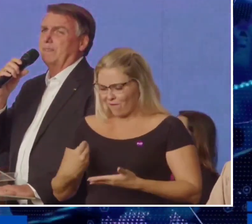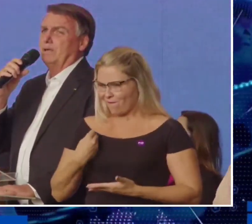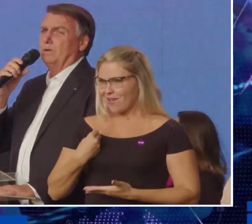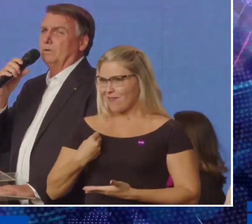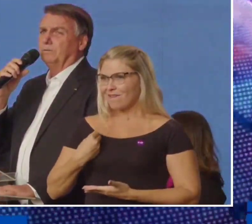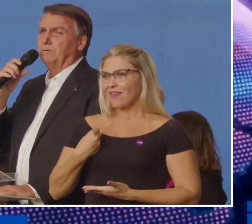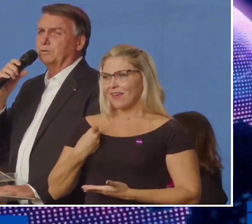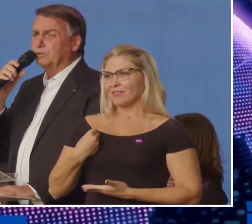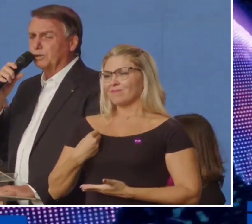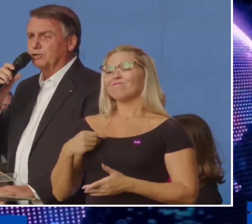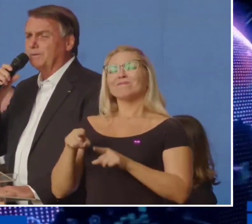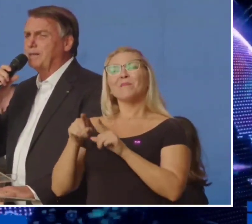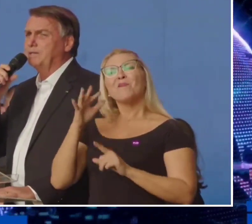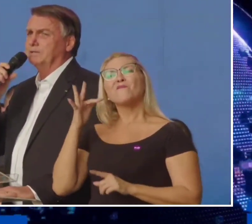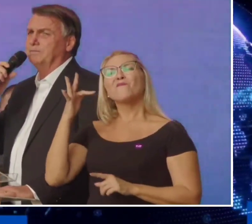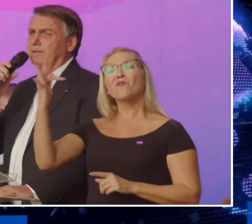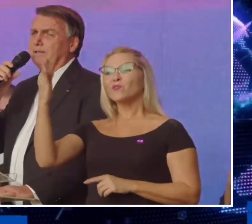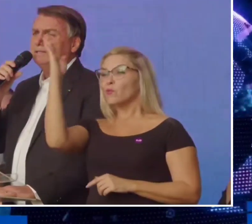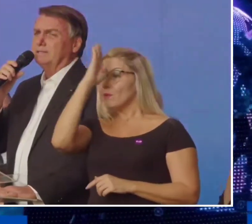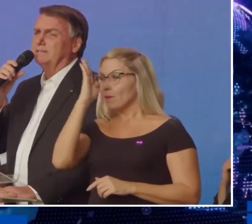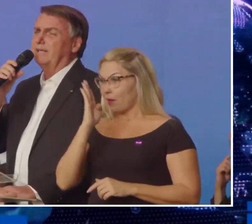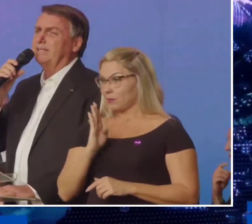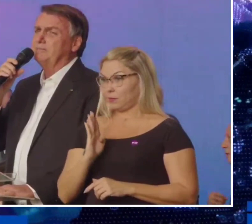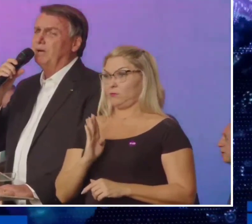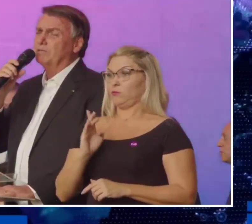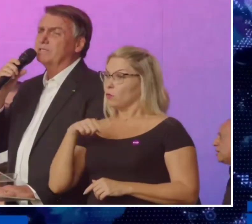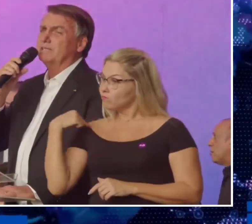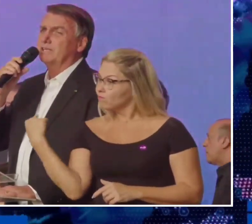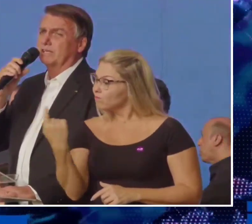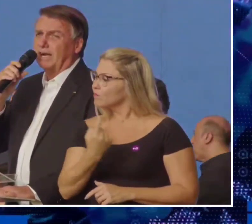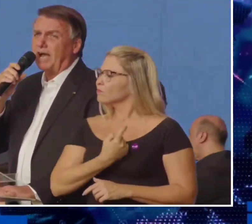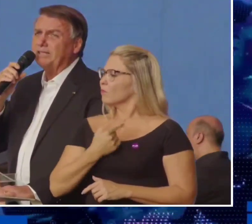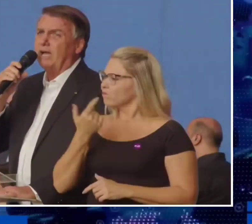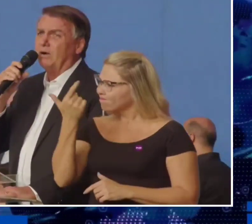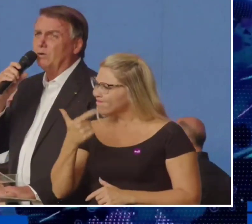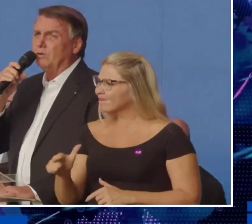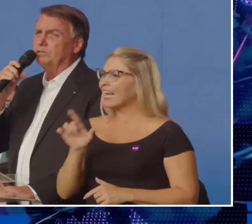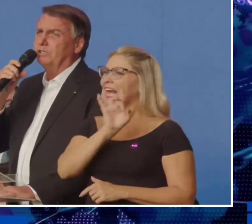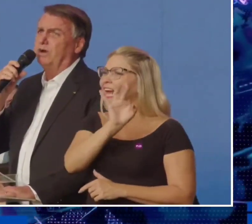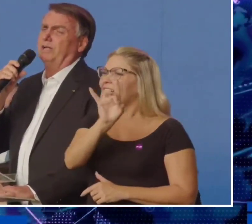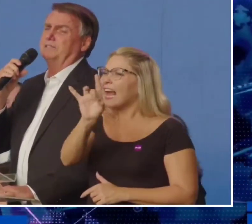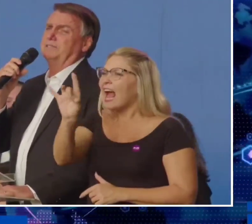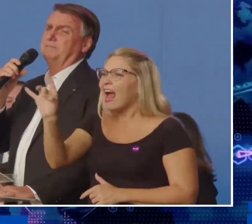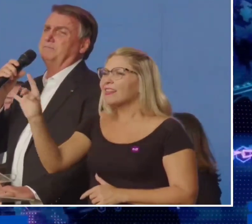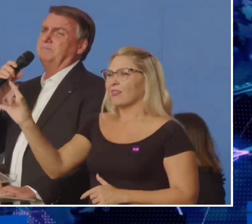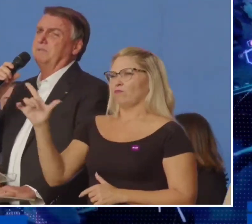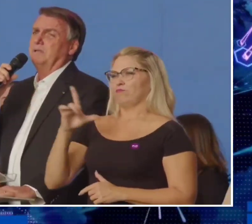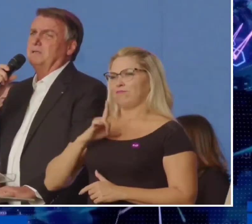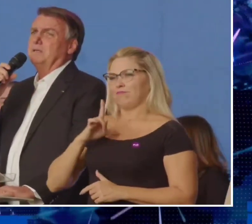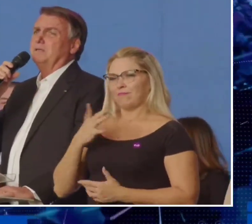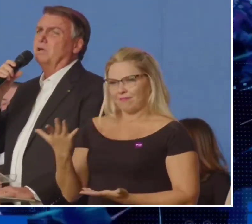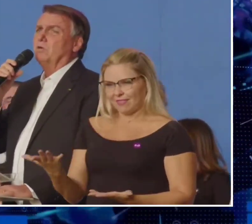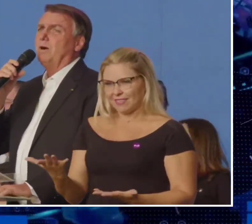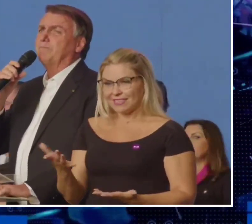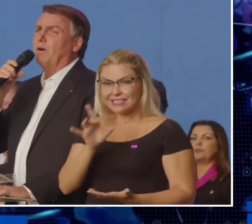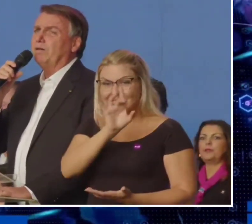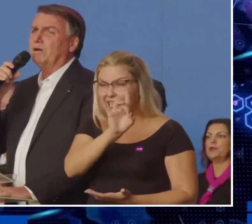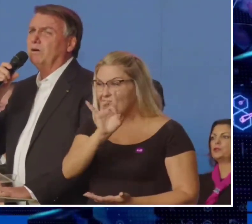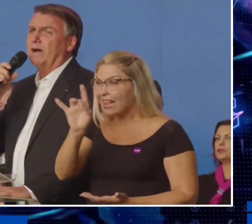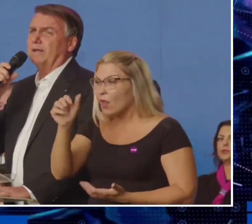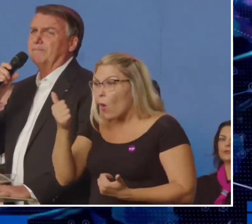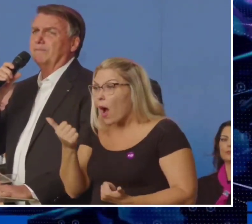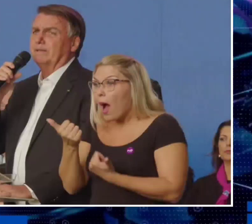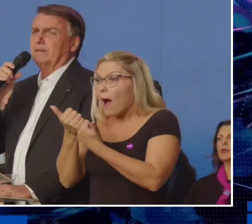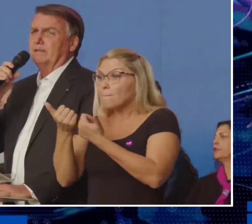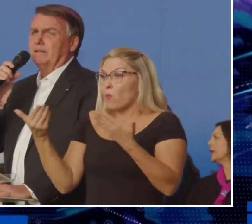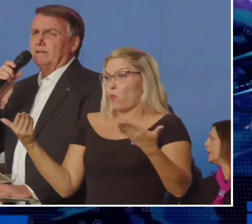O futuro do Brasil está nas mãos de cada um de nós. E com o apoio